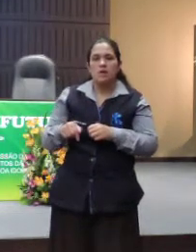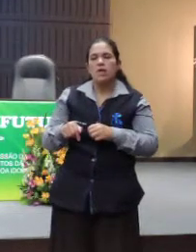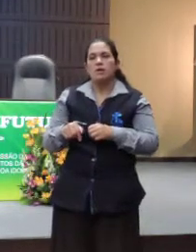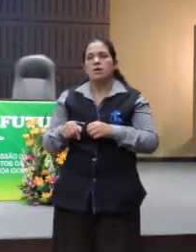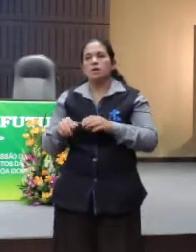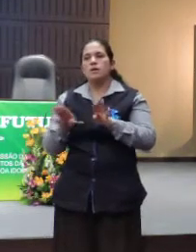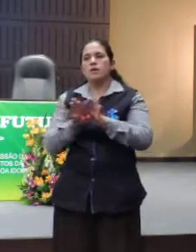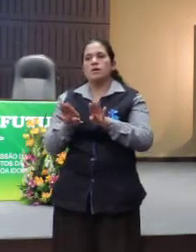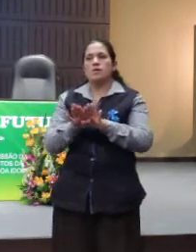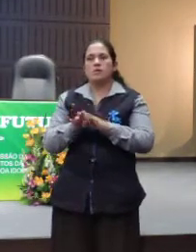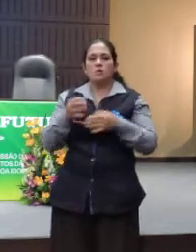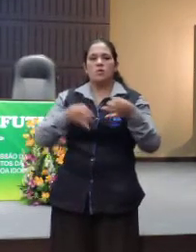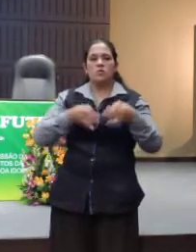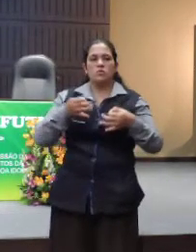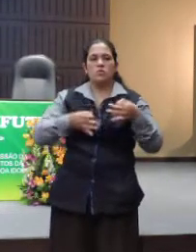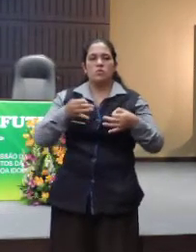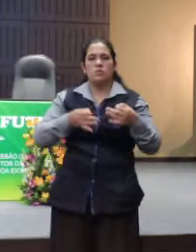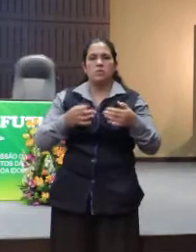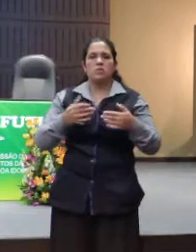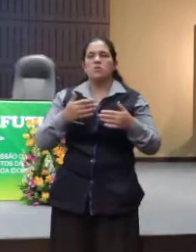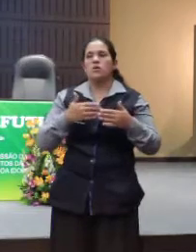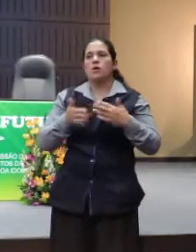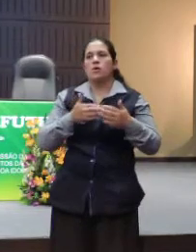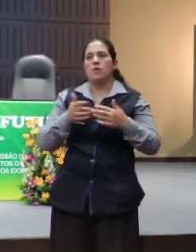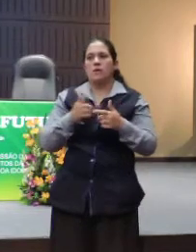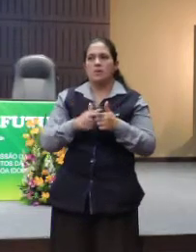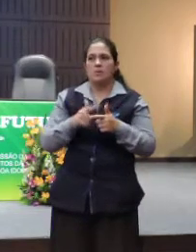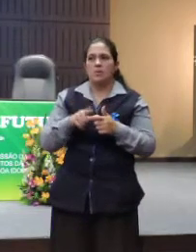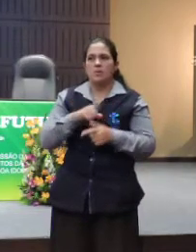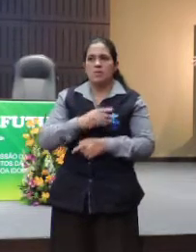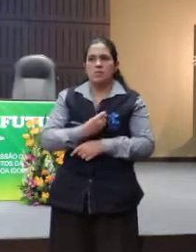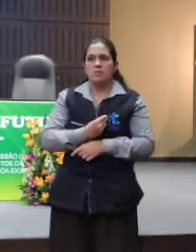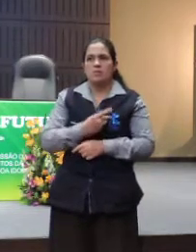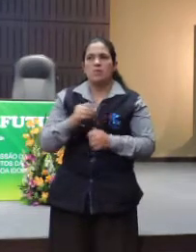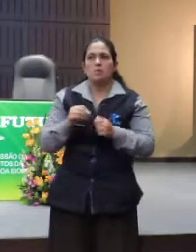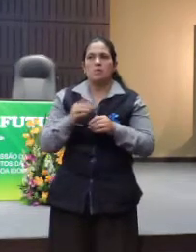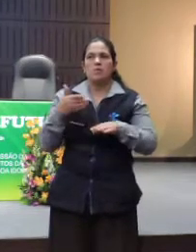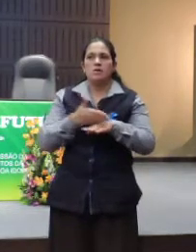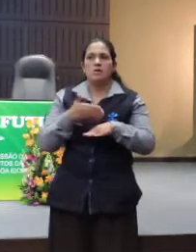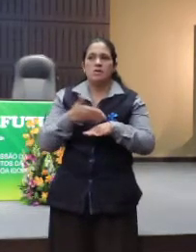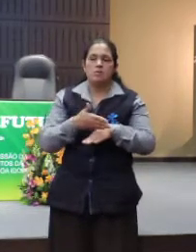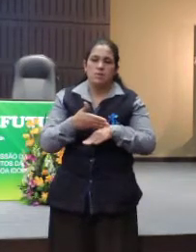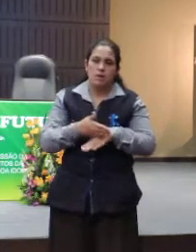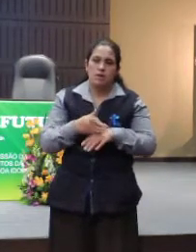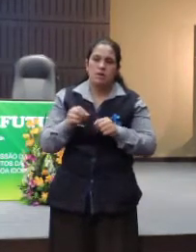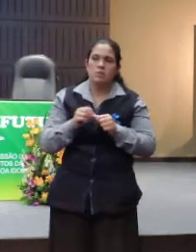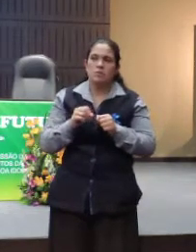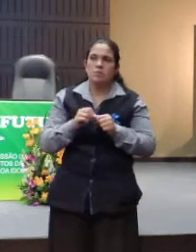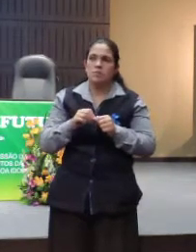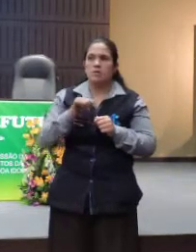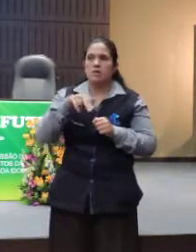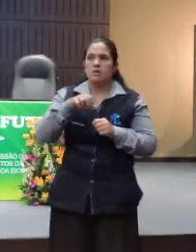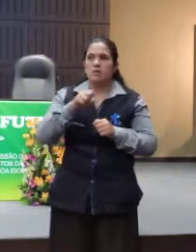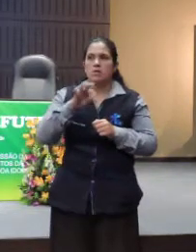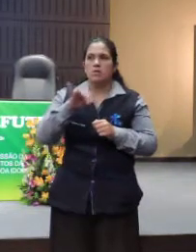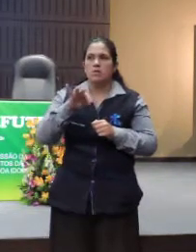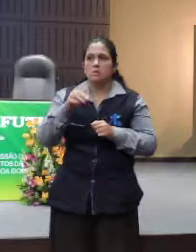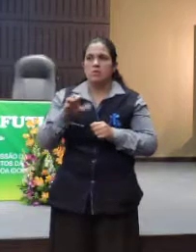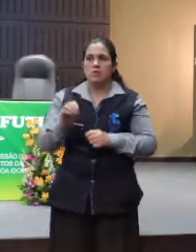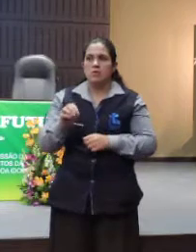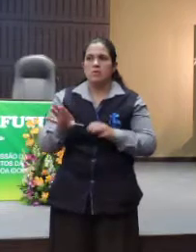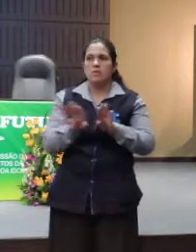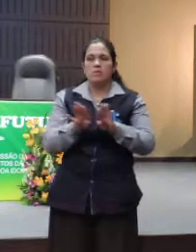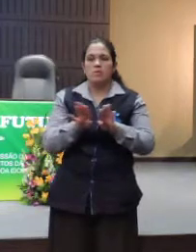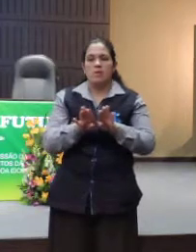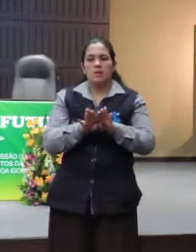qual tem sido o tratamento jurídico para determinadas questões, como está a acessibilidade, como estão as instituições. E,